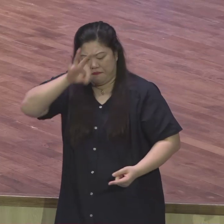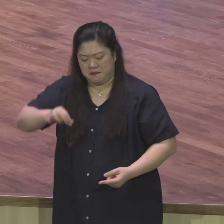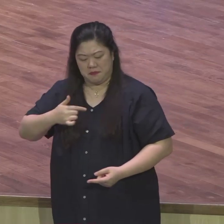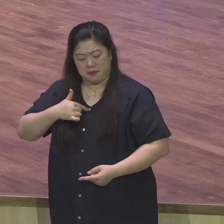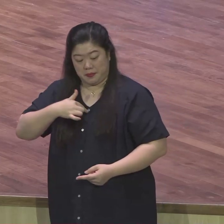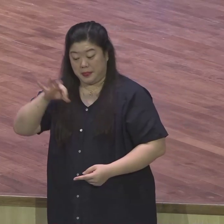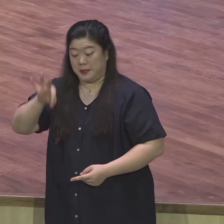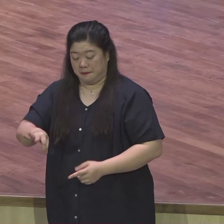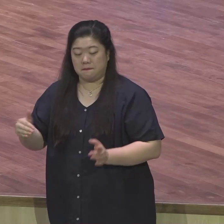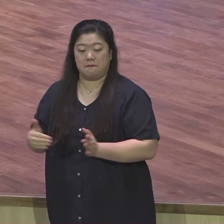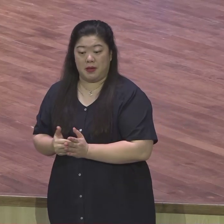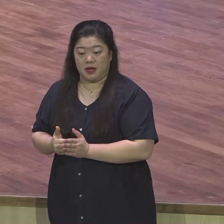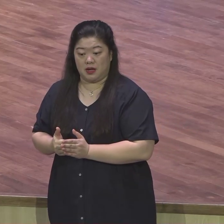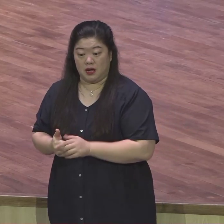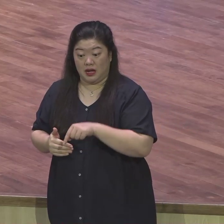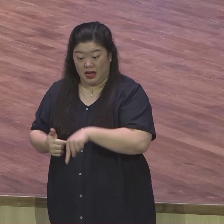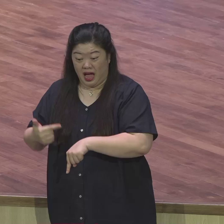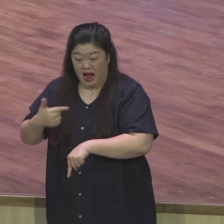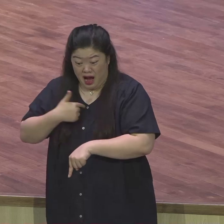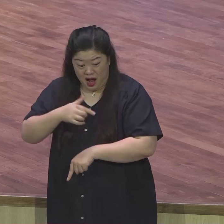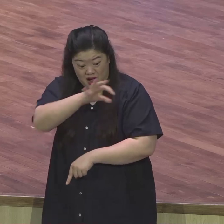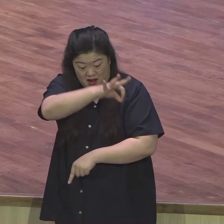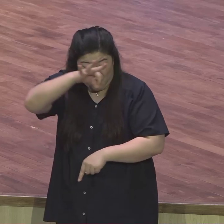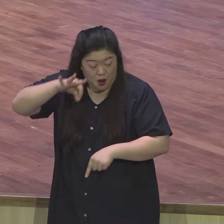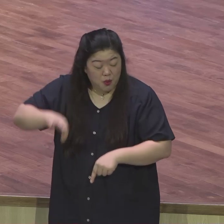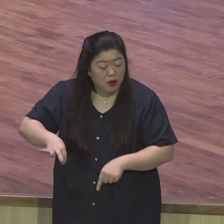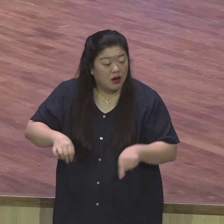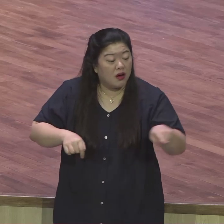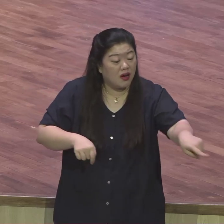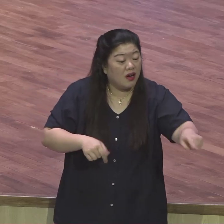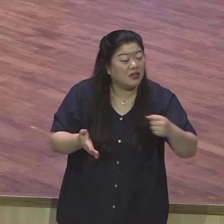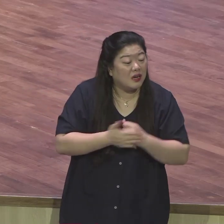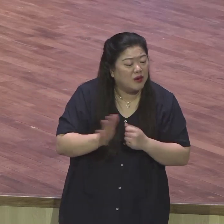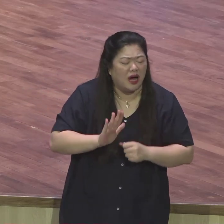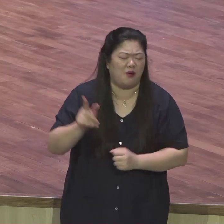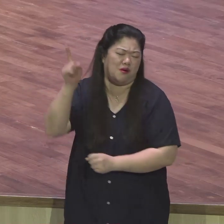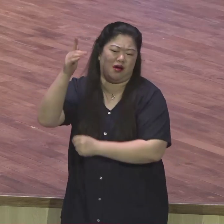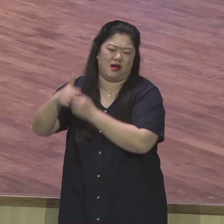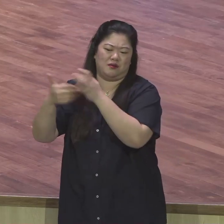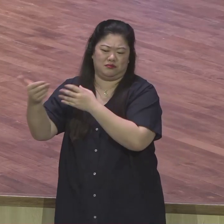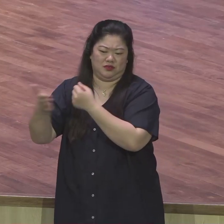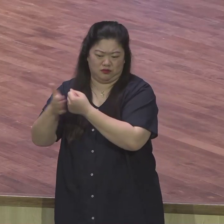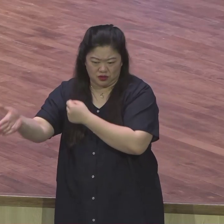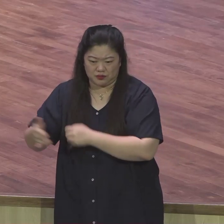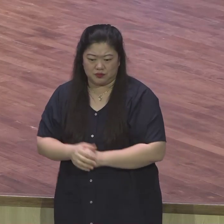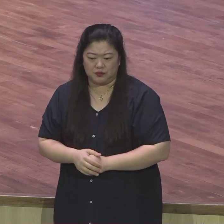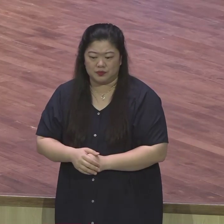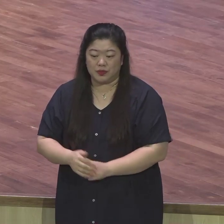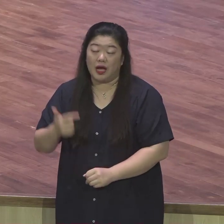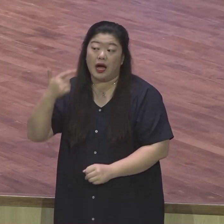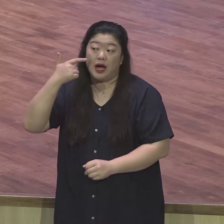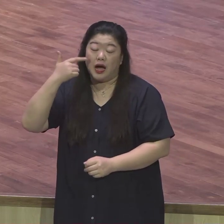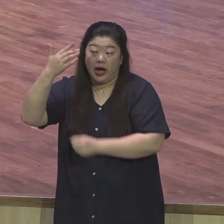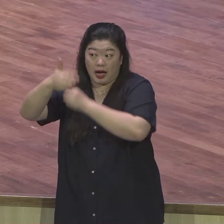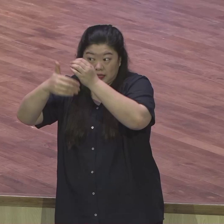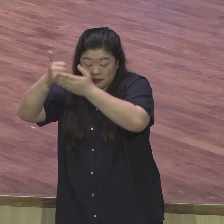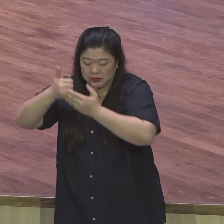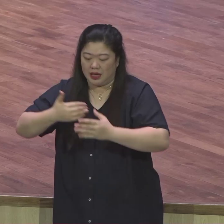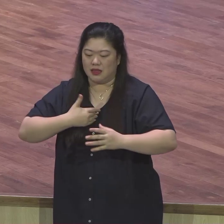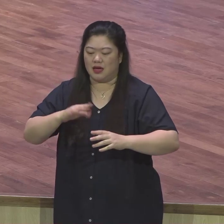이리로 보내있는 당신들이 아니오 하나님이시라 하나님이 나를 바로에게 아버지로 삼으시고 그 온집에 주로 삼으시며